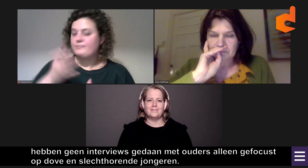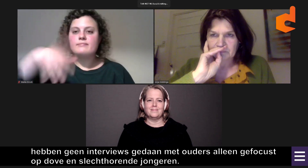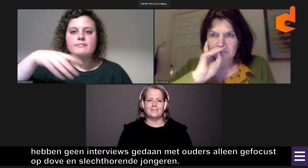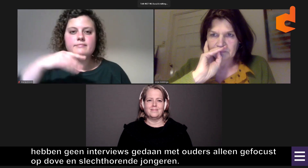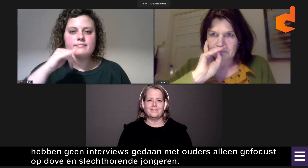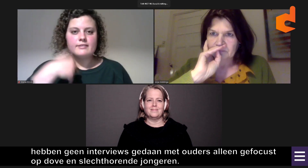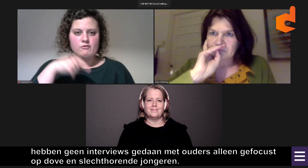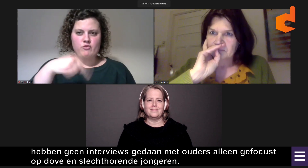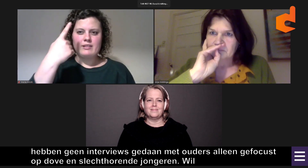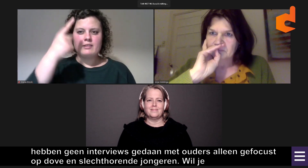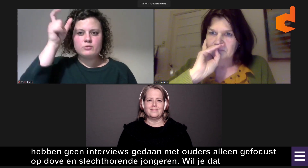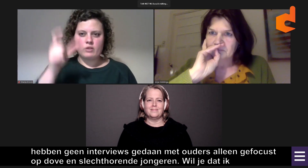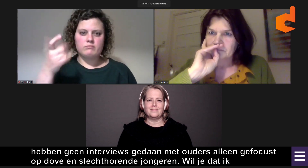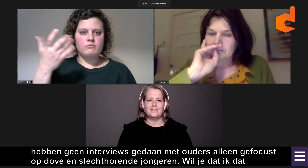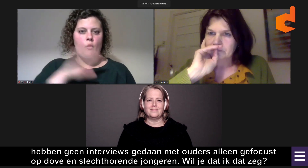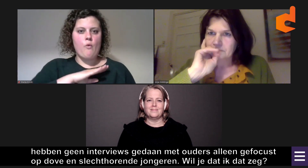Wil je dat ik dat zeg?